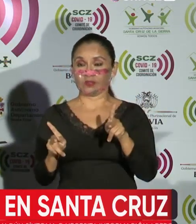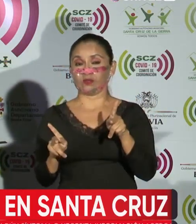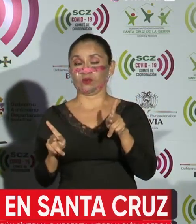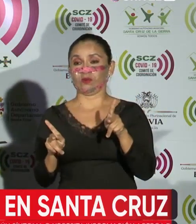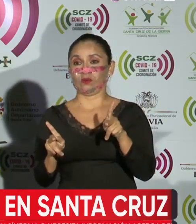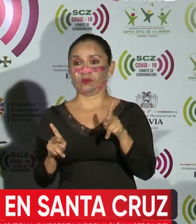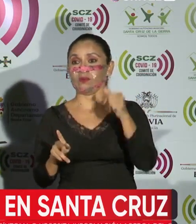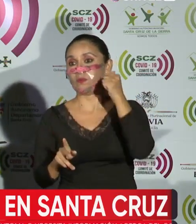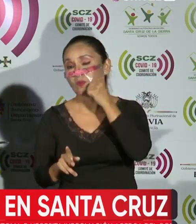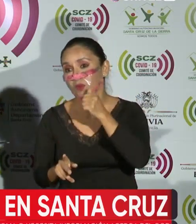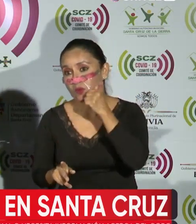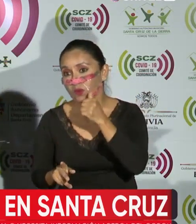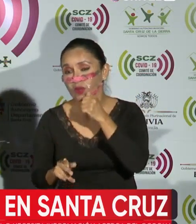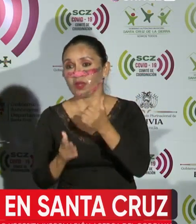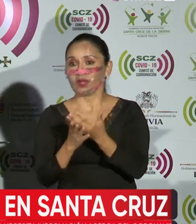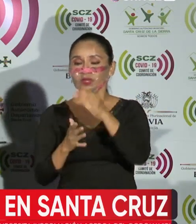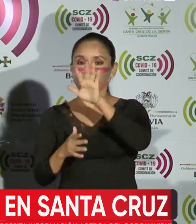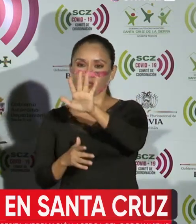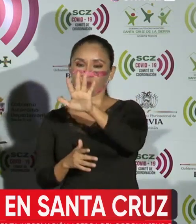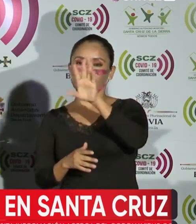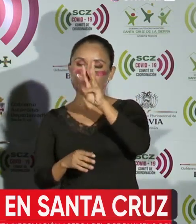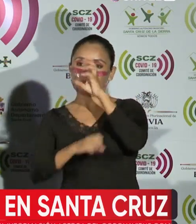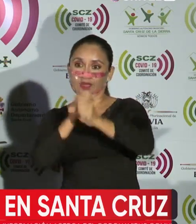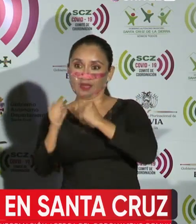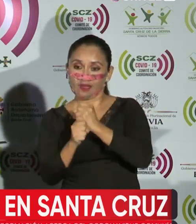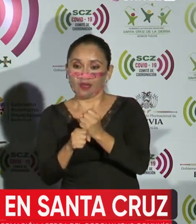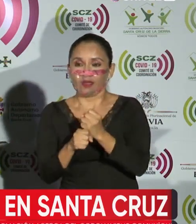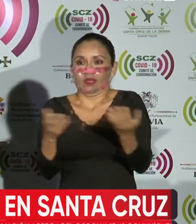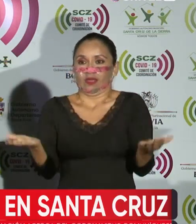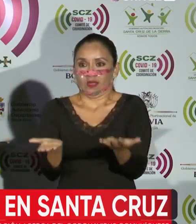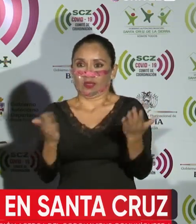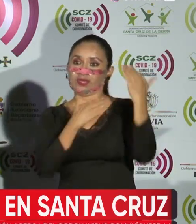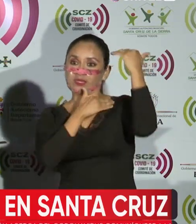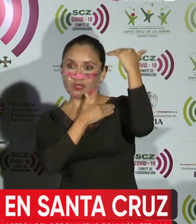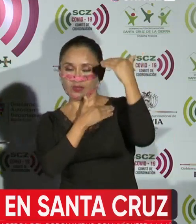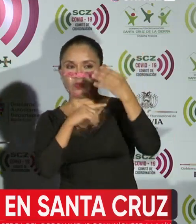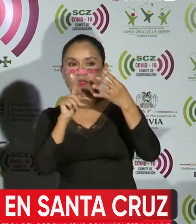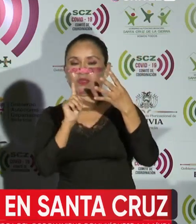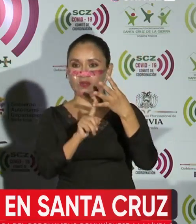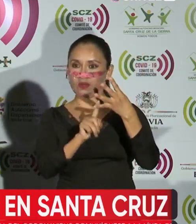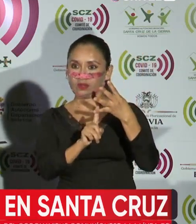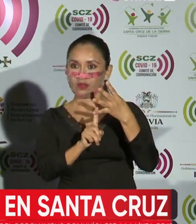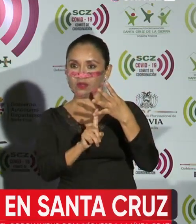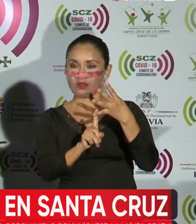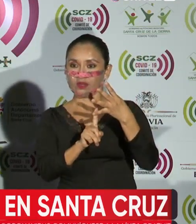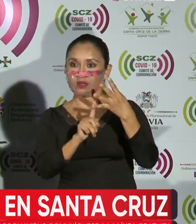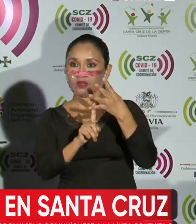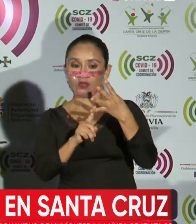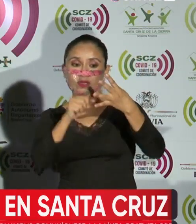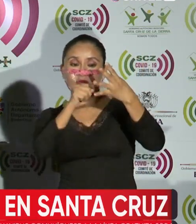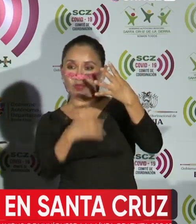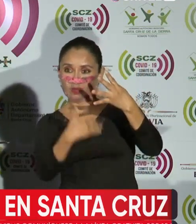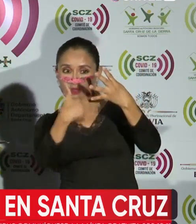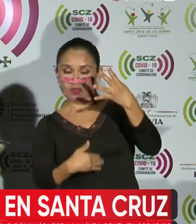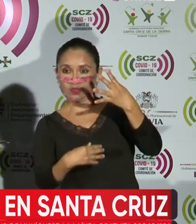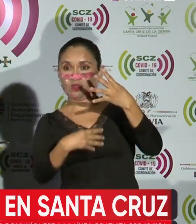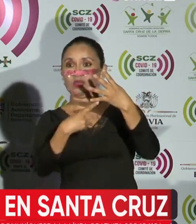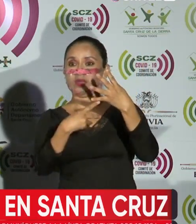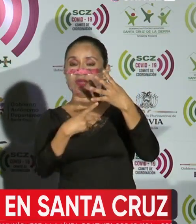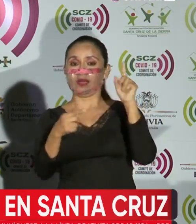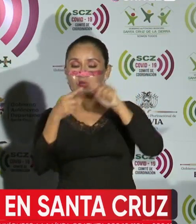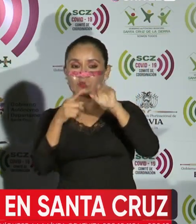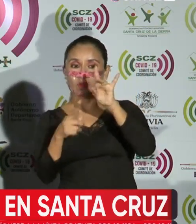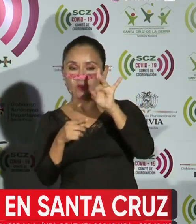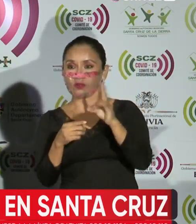sexo masculino, de 56 años, de Santa Cruz de la Sierra, y los restantes son